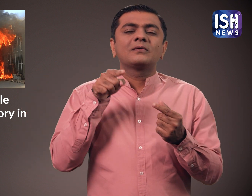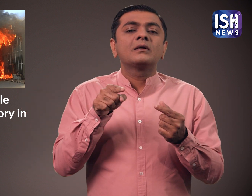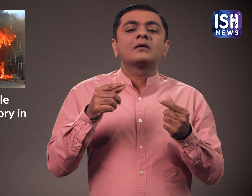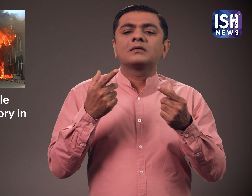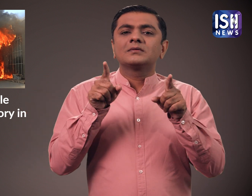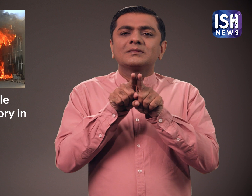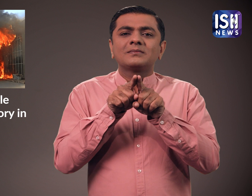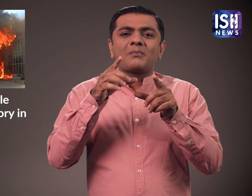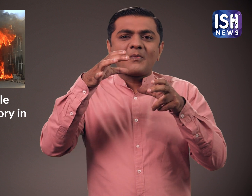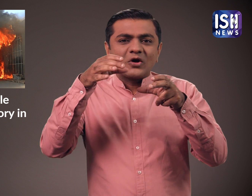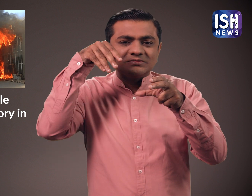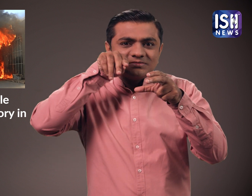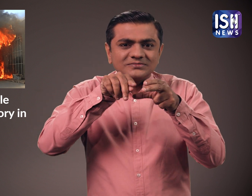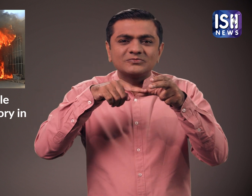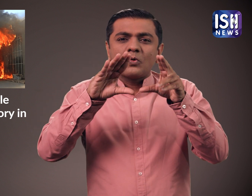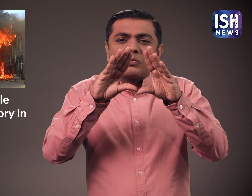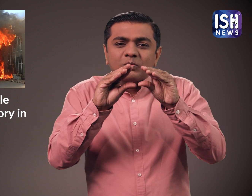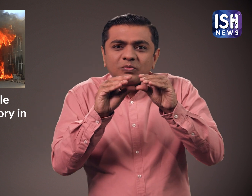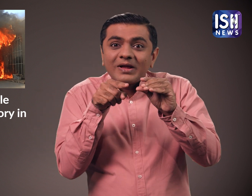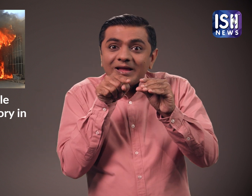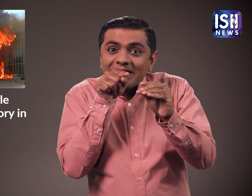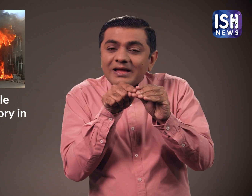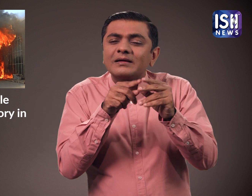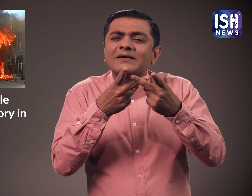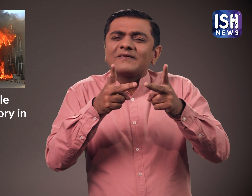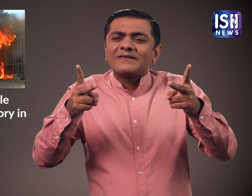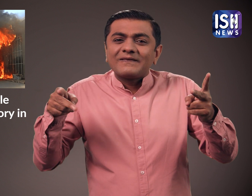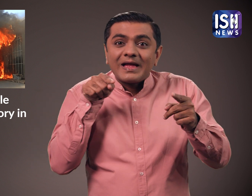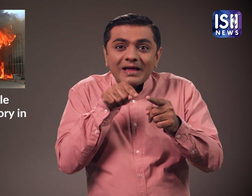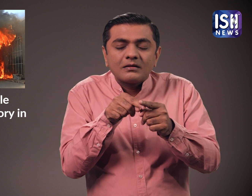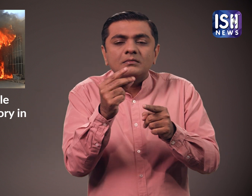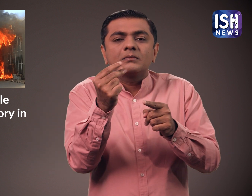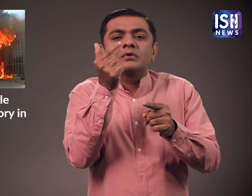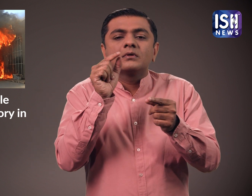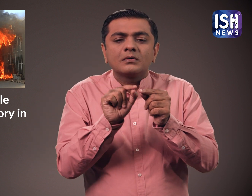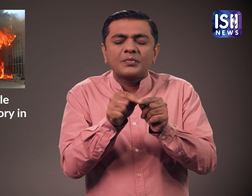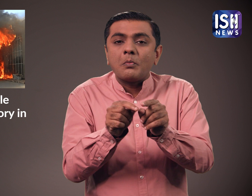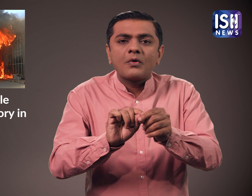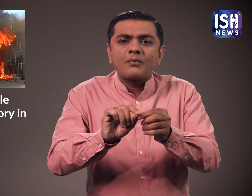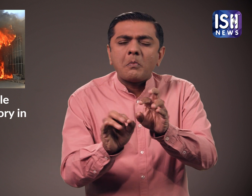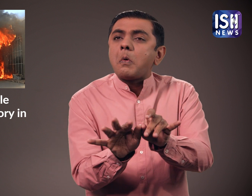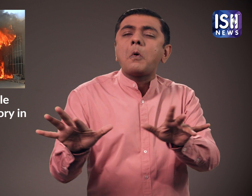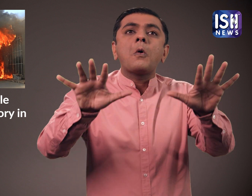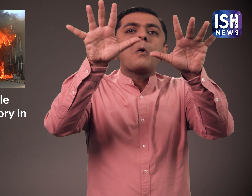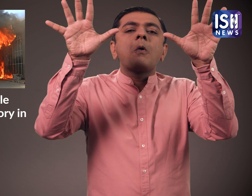आग तेजी से फैल गई।